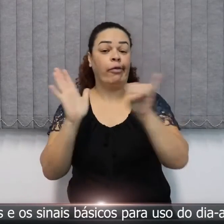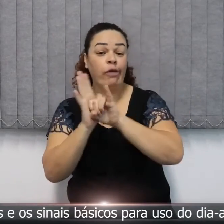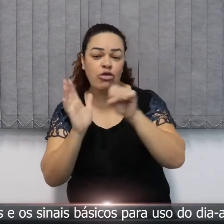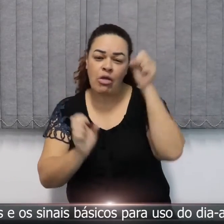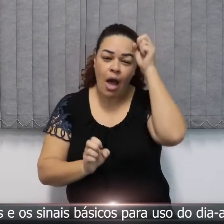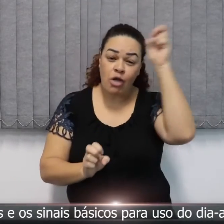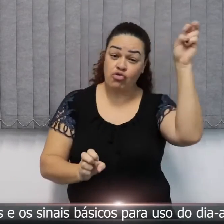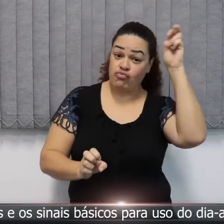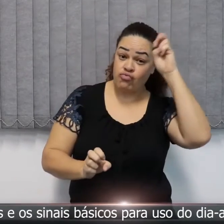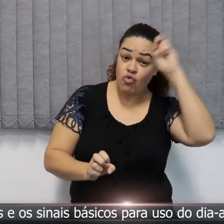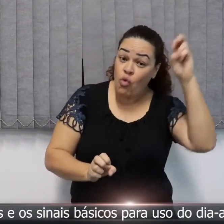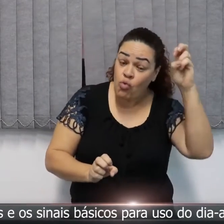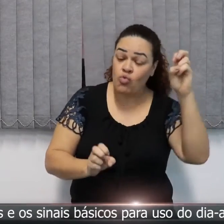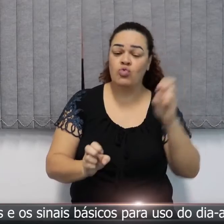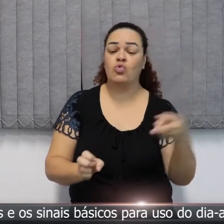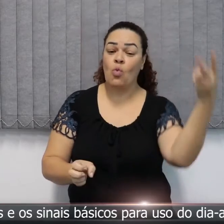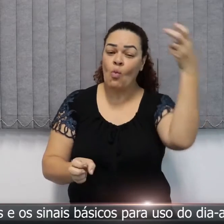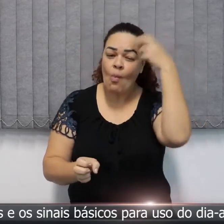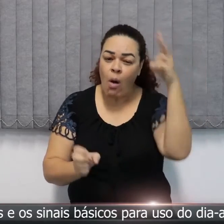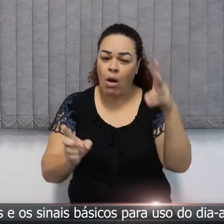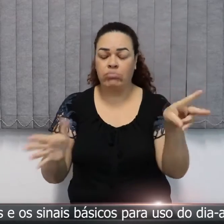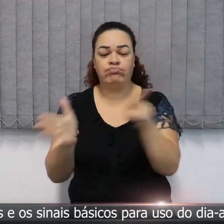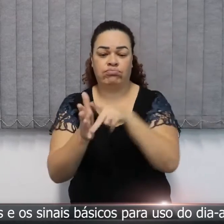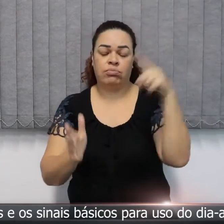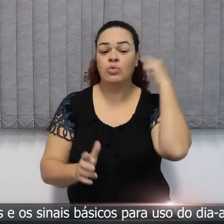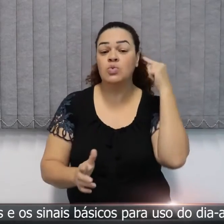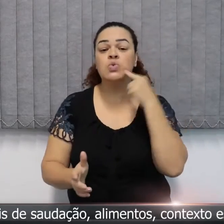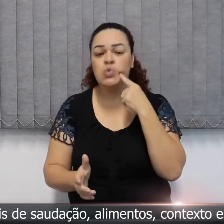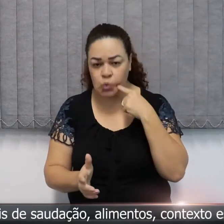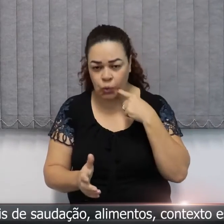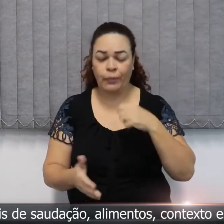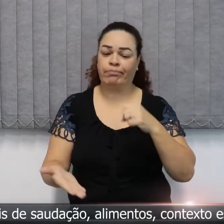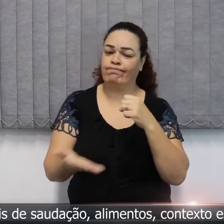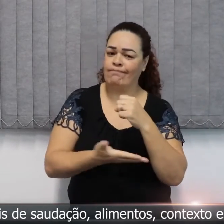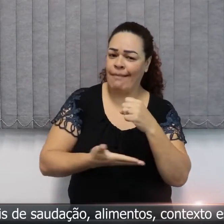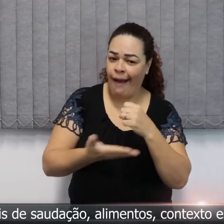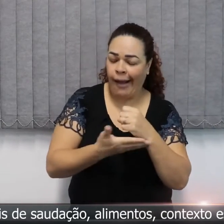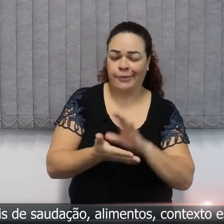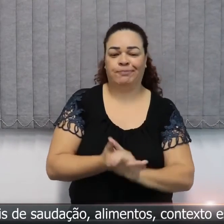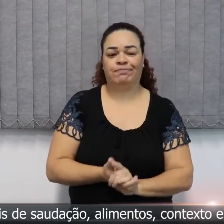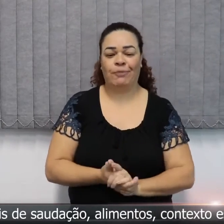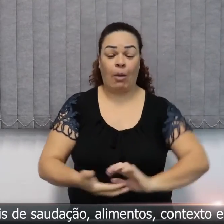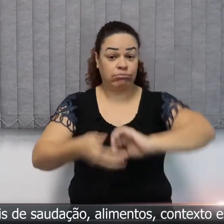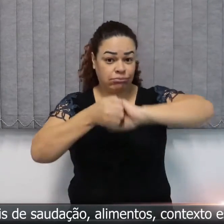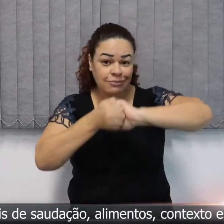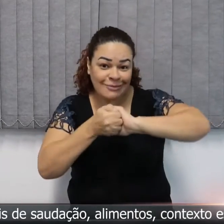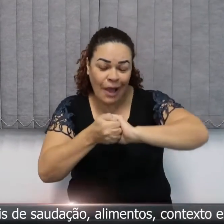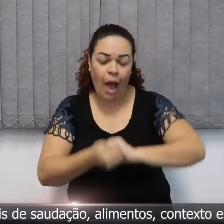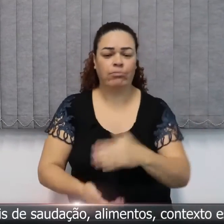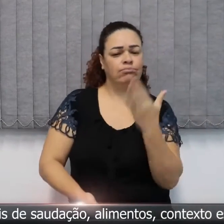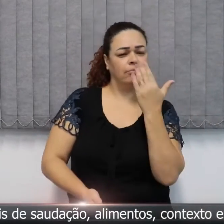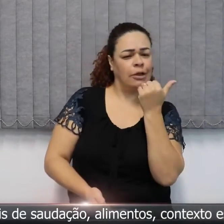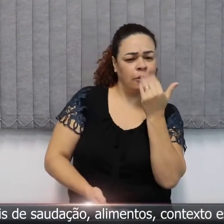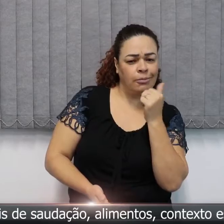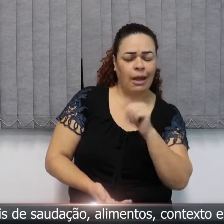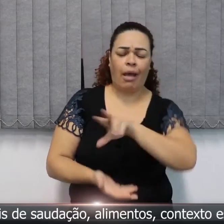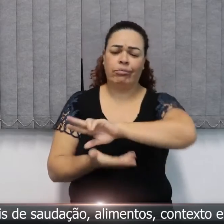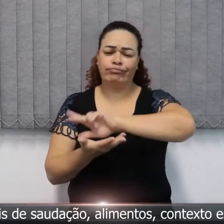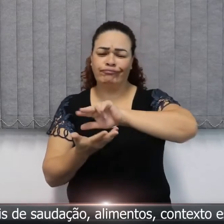os sinais básicos para o uso do dia a dia. Sinais de saudação, alimentos, contexto escolar,